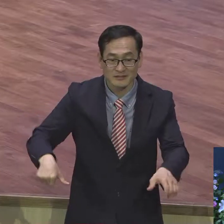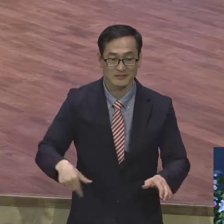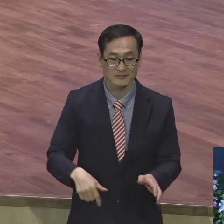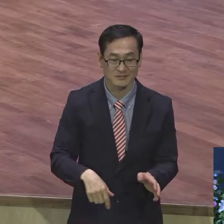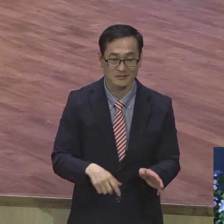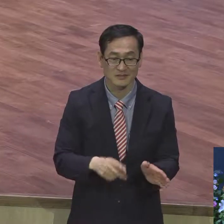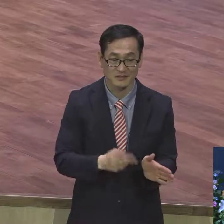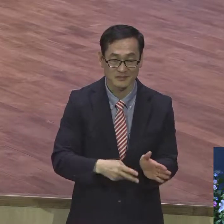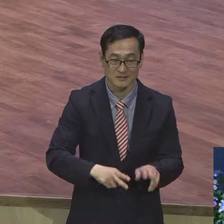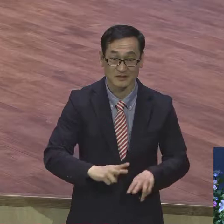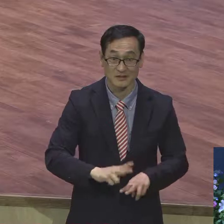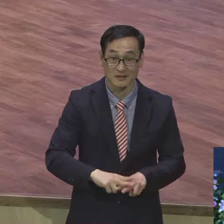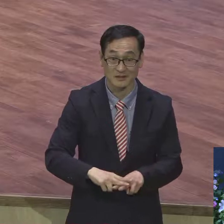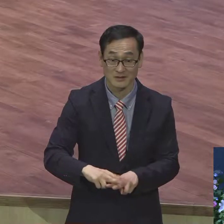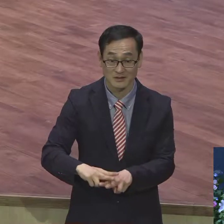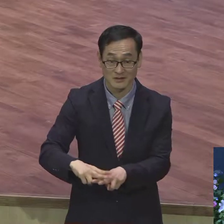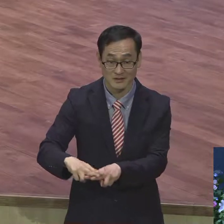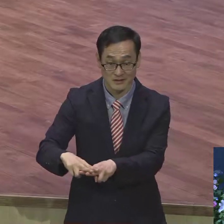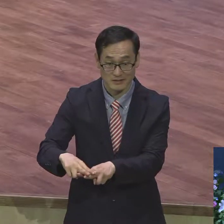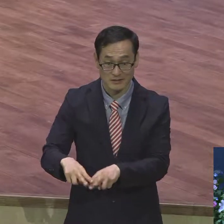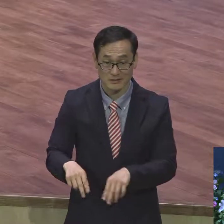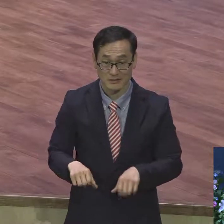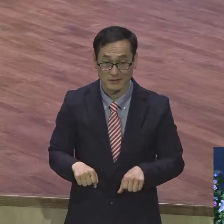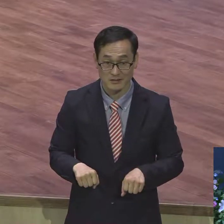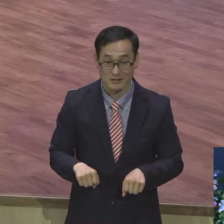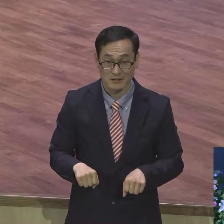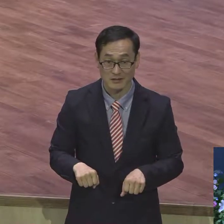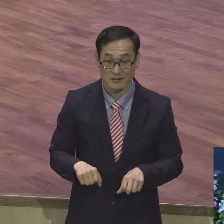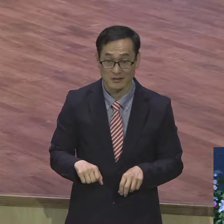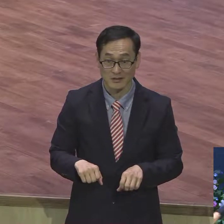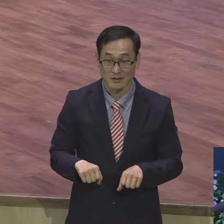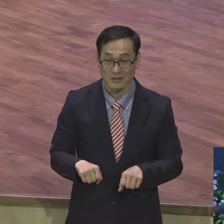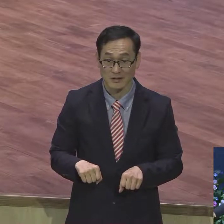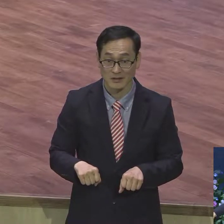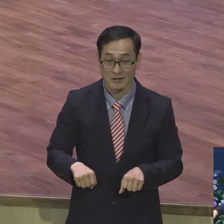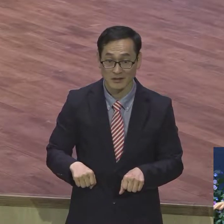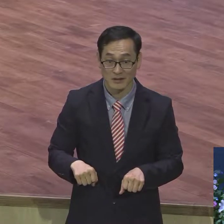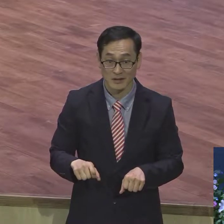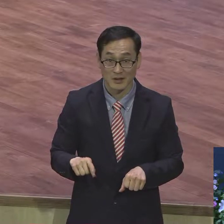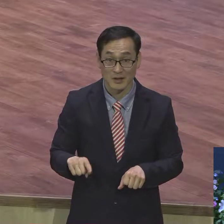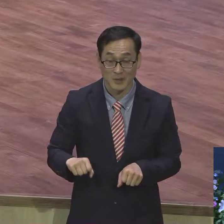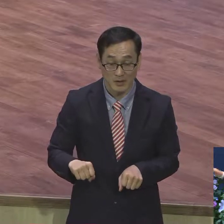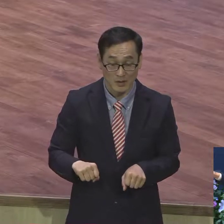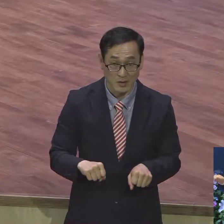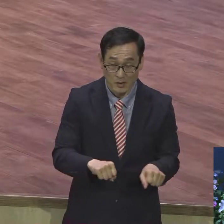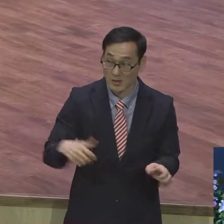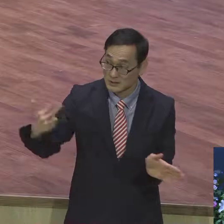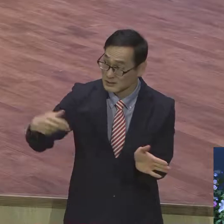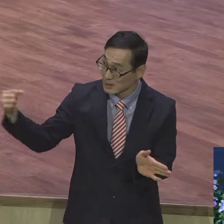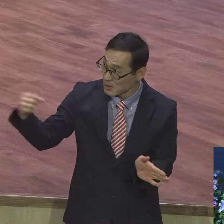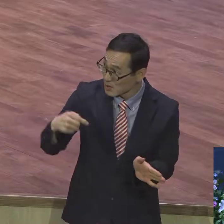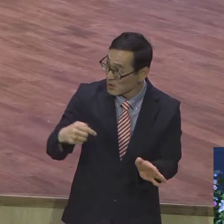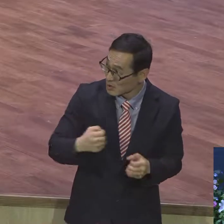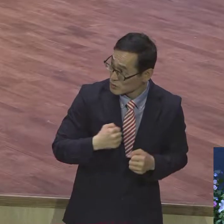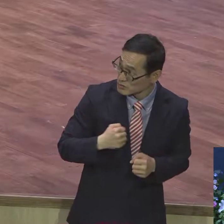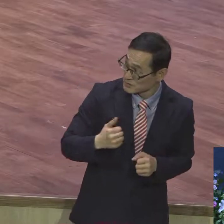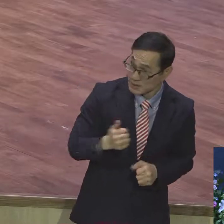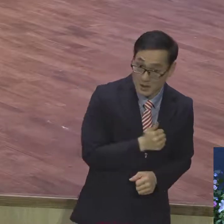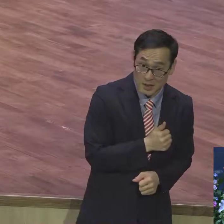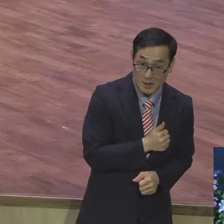그걸 딱 딱 짚고 떨어지고 동해남부선에 바로 죽어요. 그냥 기차 지나가요. 위에는 적기로 가는데 밑에는 동해남부선 그게 예를 들었는데